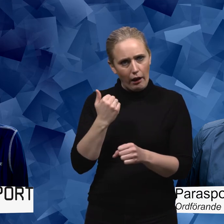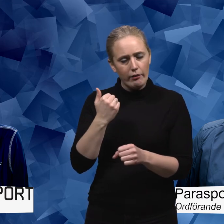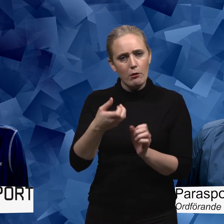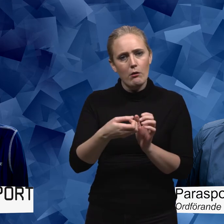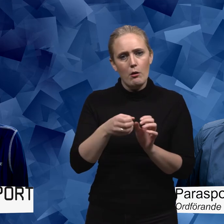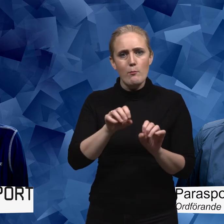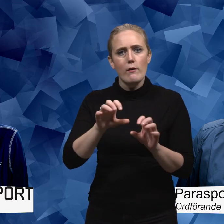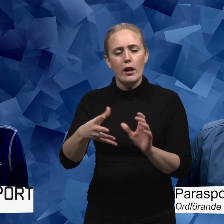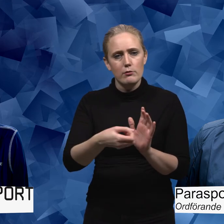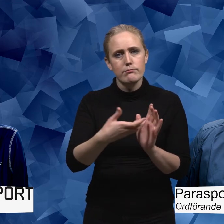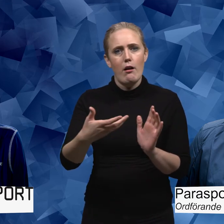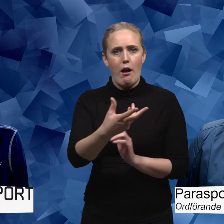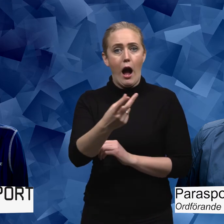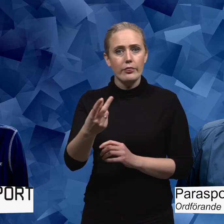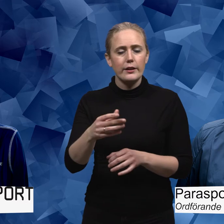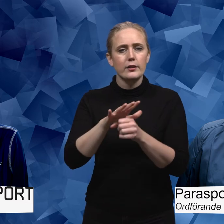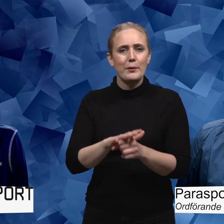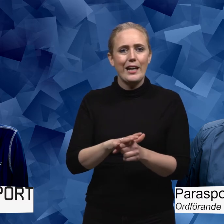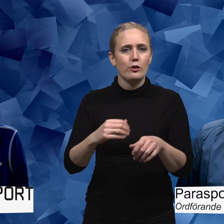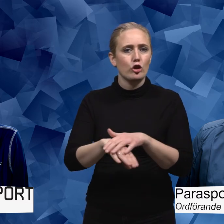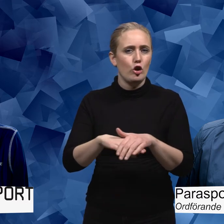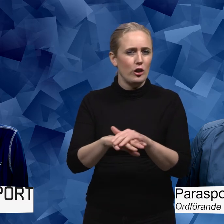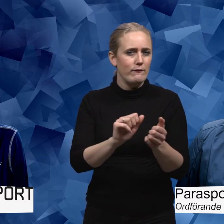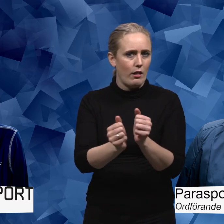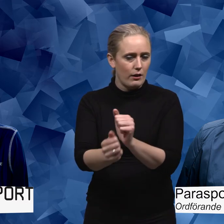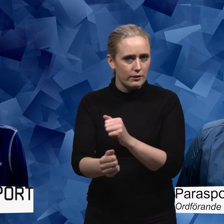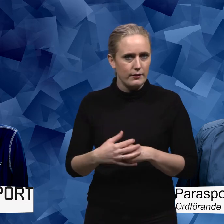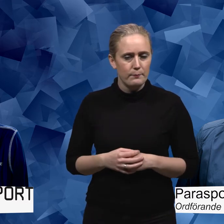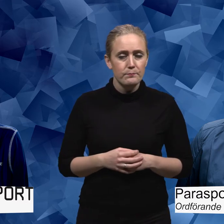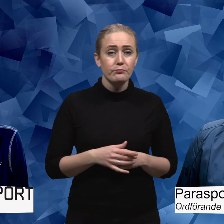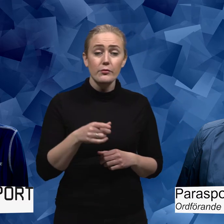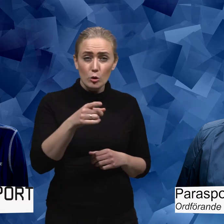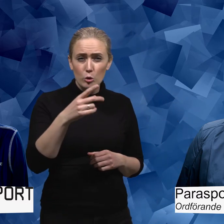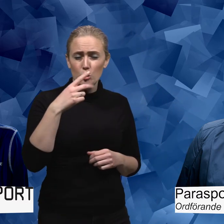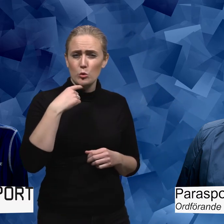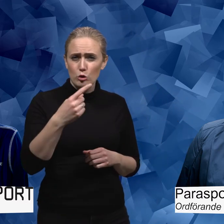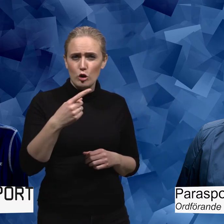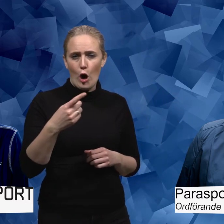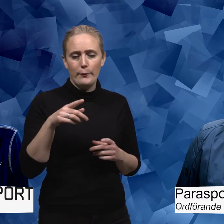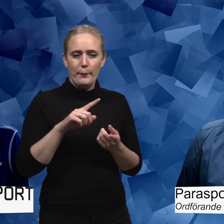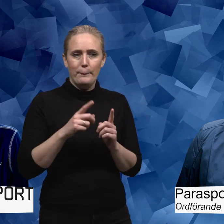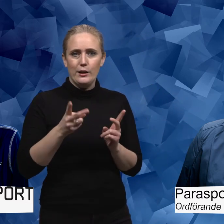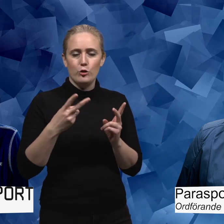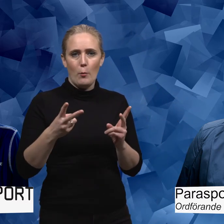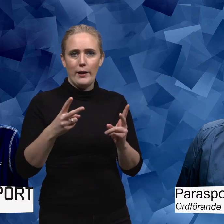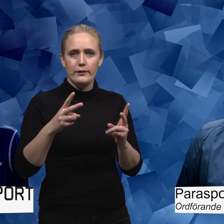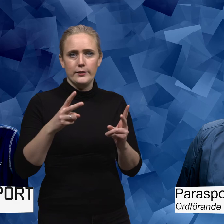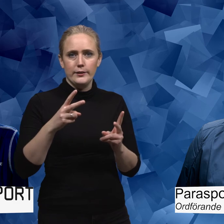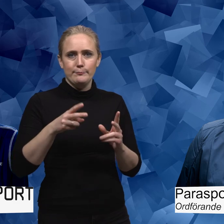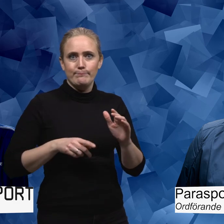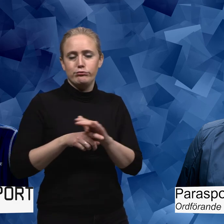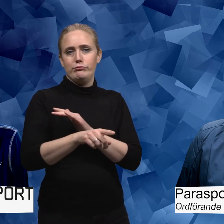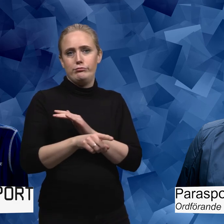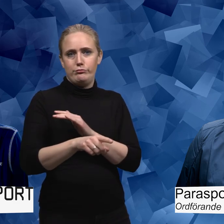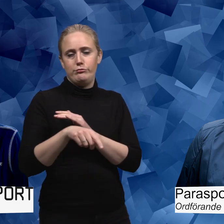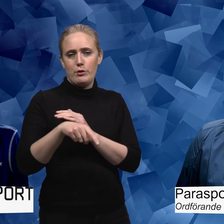kan också visa vägen för andra diskrimineringsgrunder. Du säger att du ser parasporten som en murbräcka. Vad kan